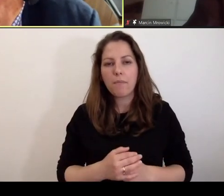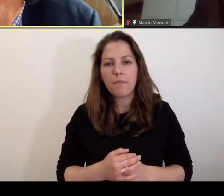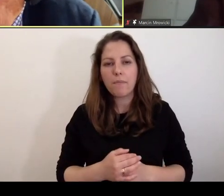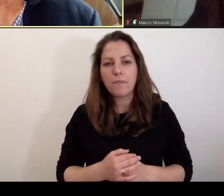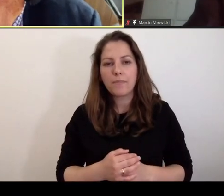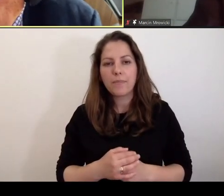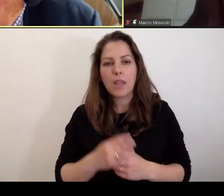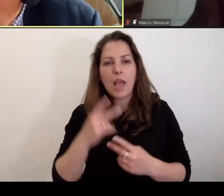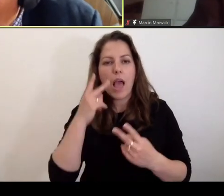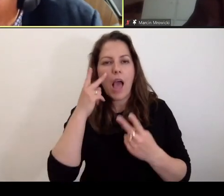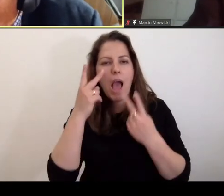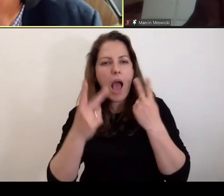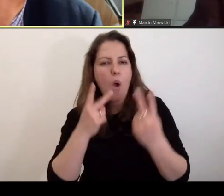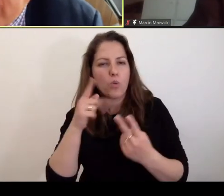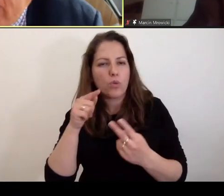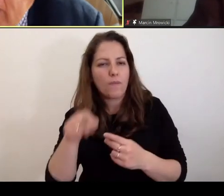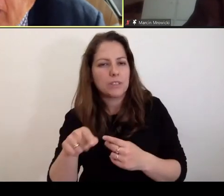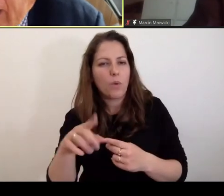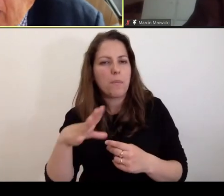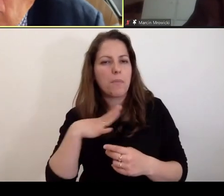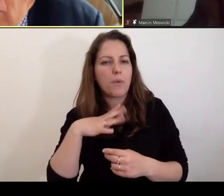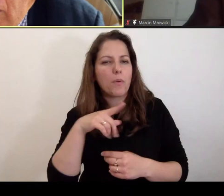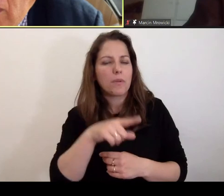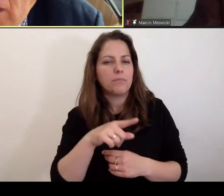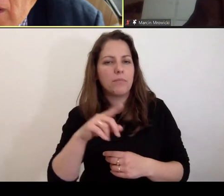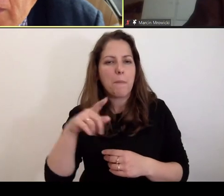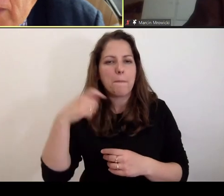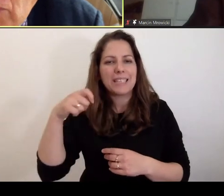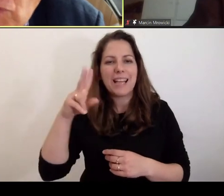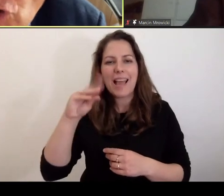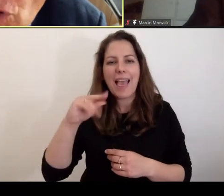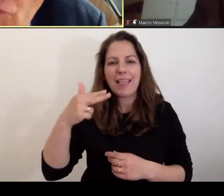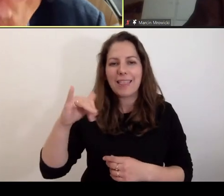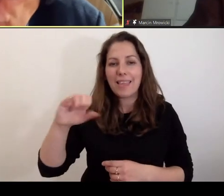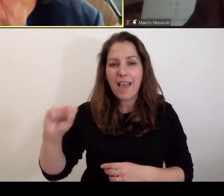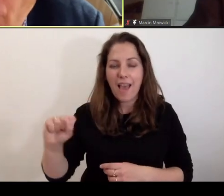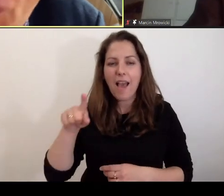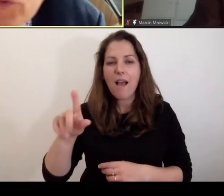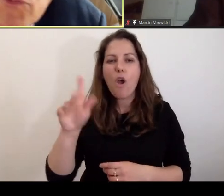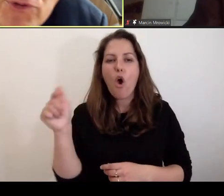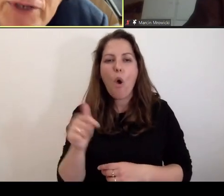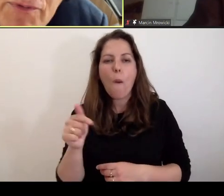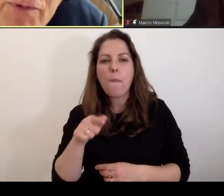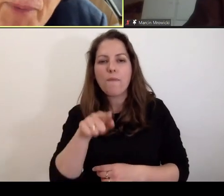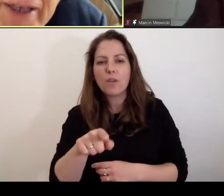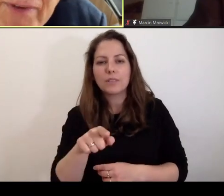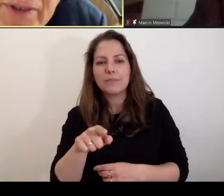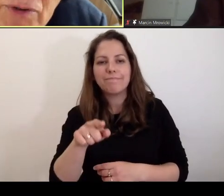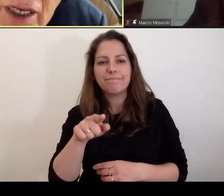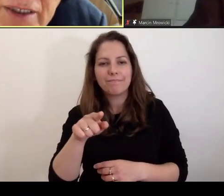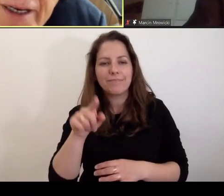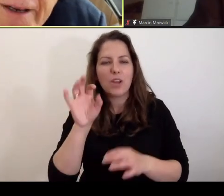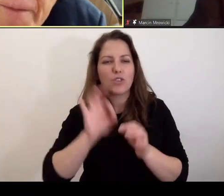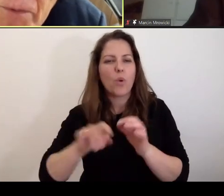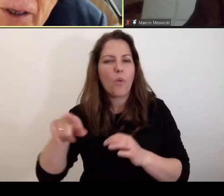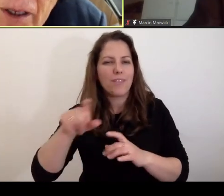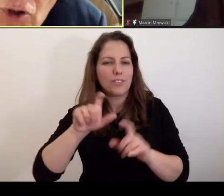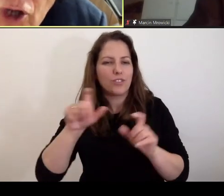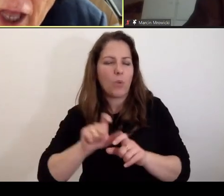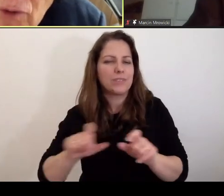-wizualnych na przykład. Tak było na przykład z prezydentem Kenii, który ze względu na swoje obowiązki, bo pełnił funkcję głowy państwa cały czas,